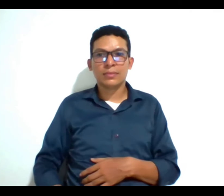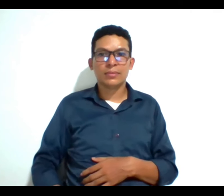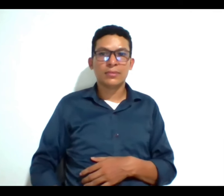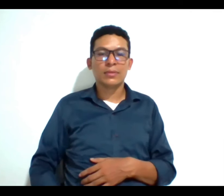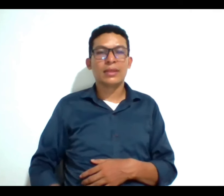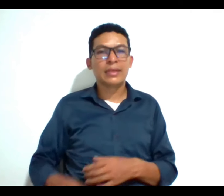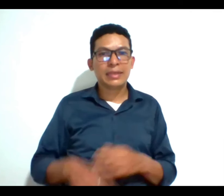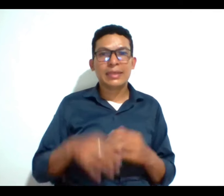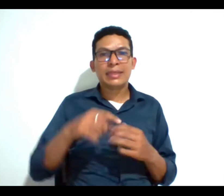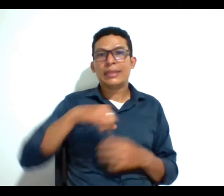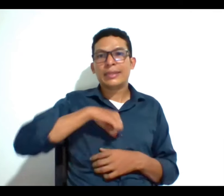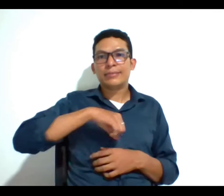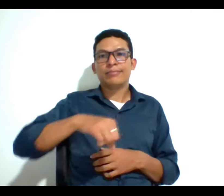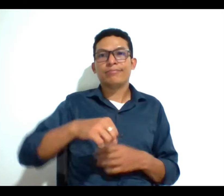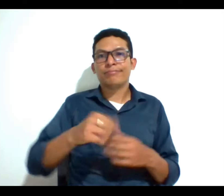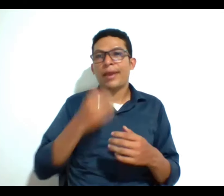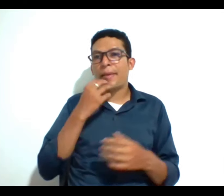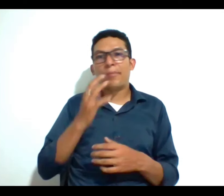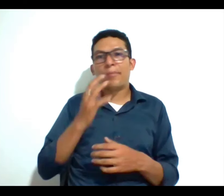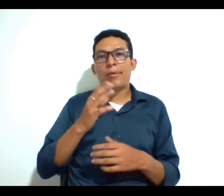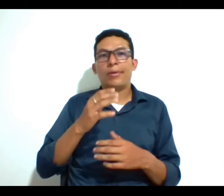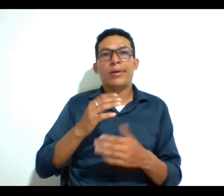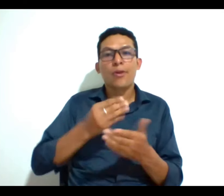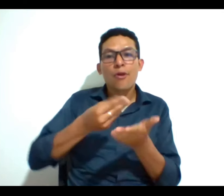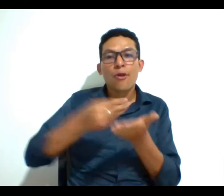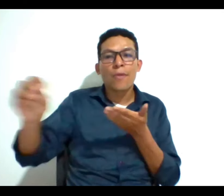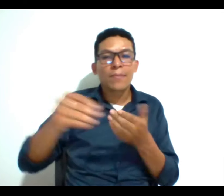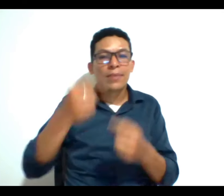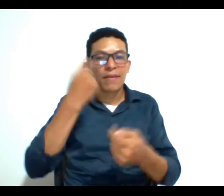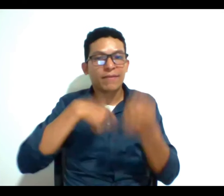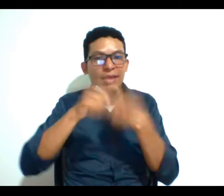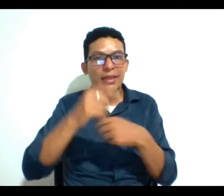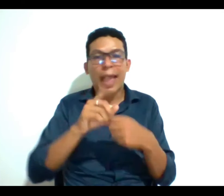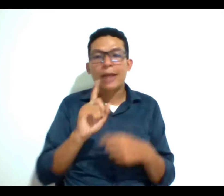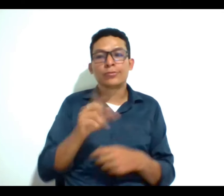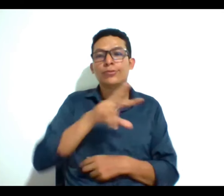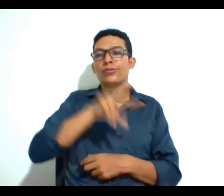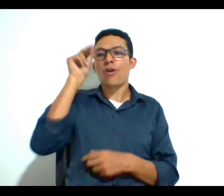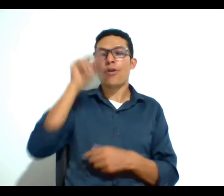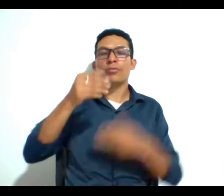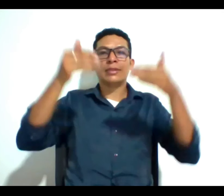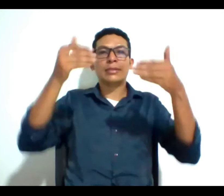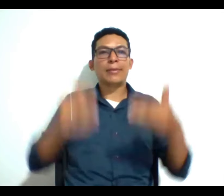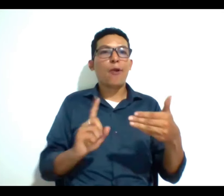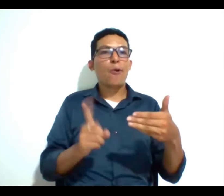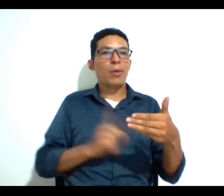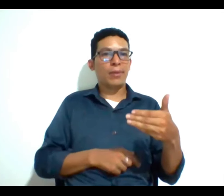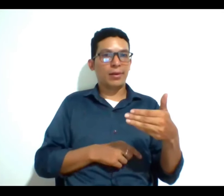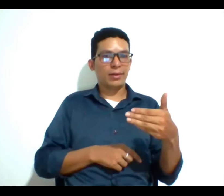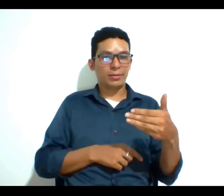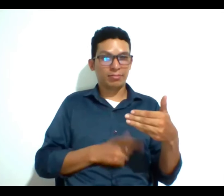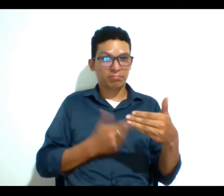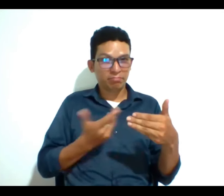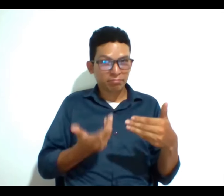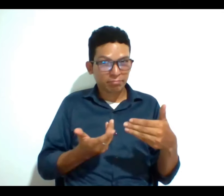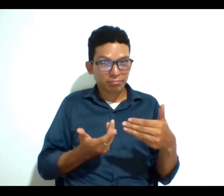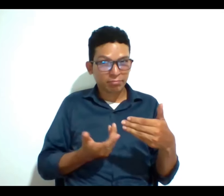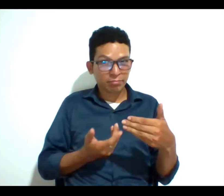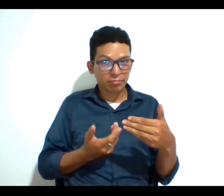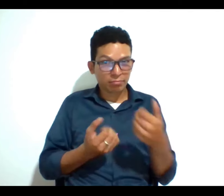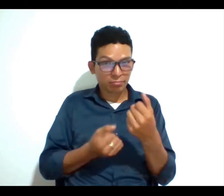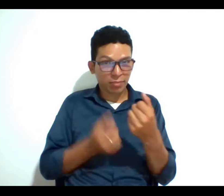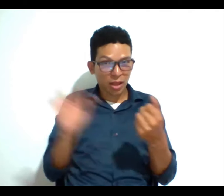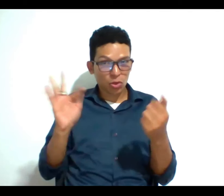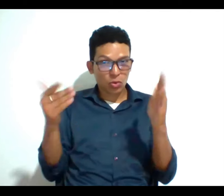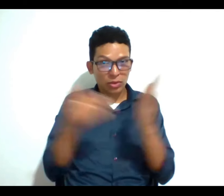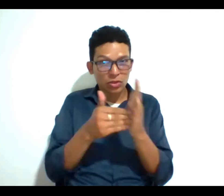bienes ejemplo notario que niega tramitar una compraventa debido a la discapacidad entonces se realiza se utiliza la tutela o existe